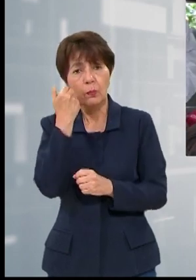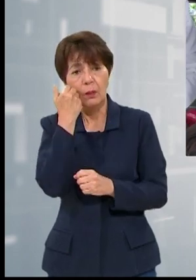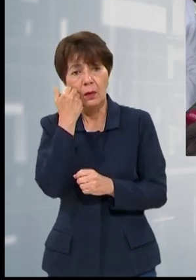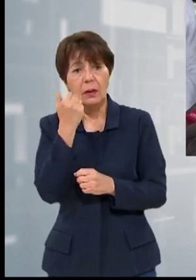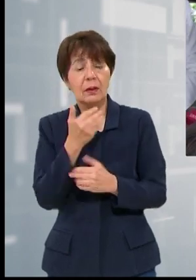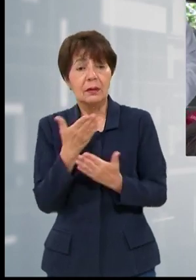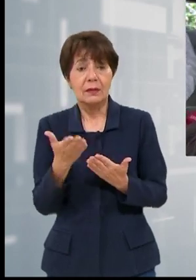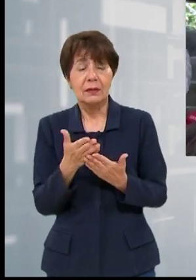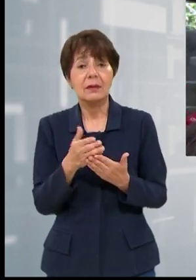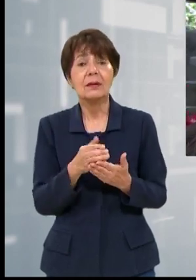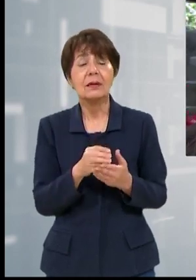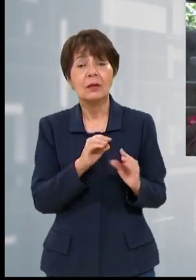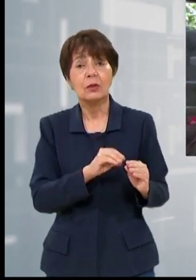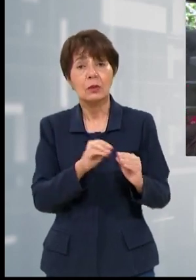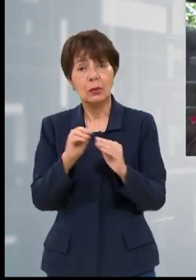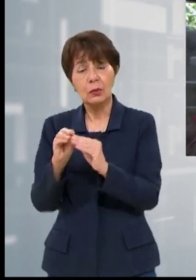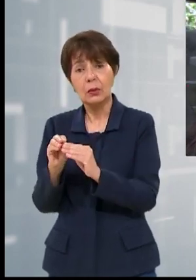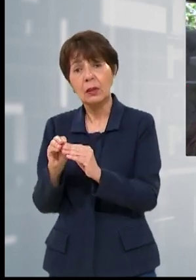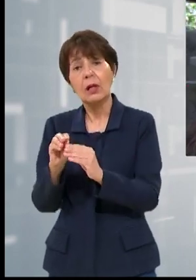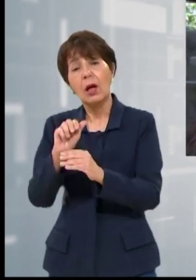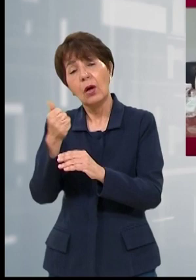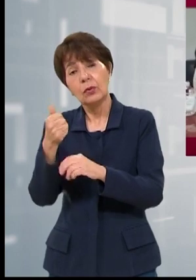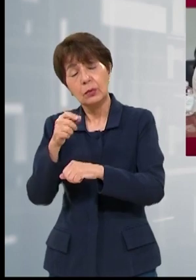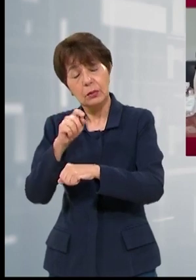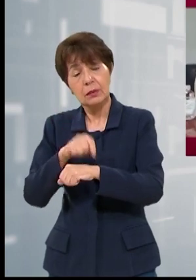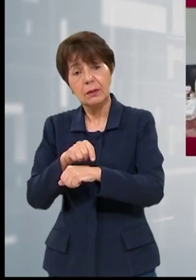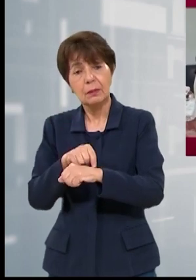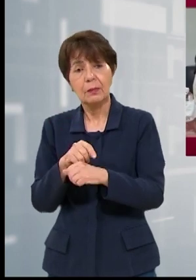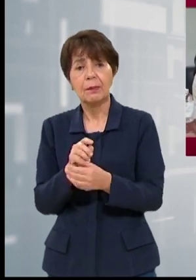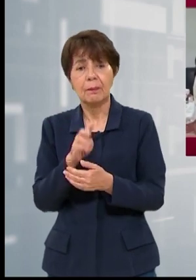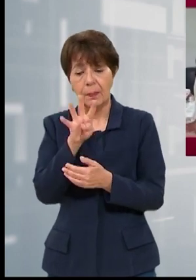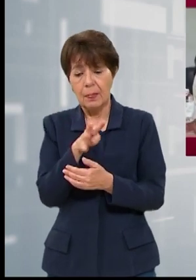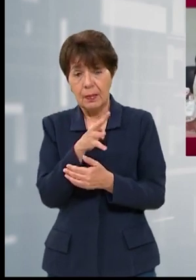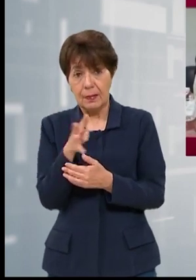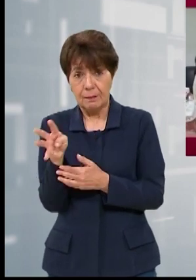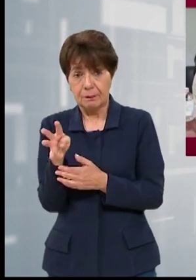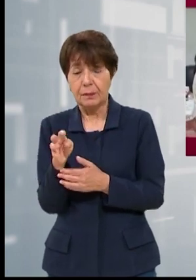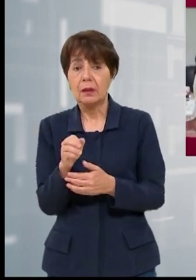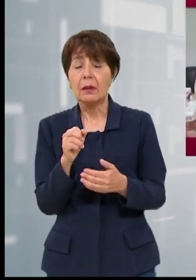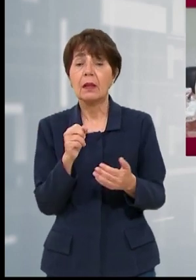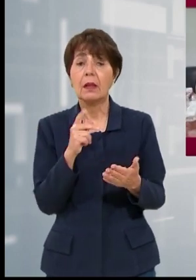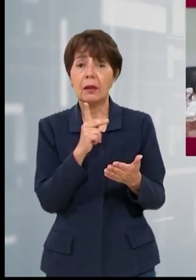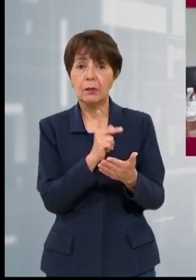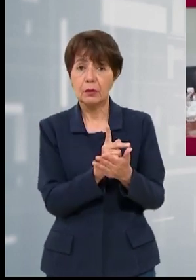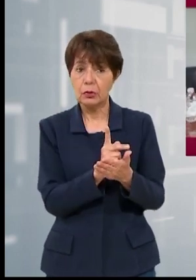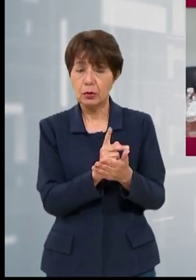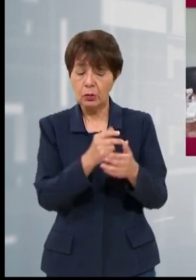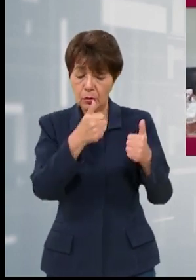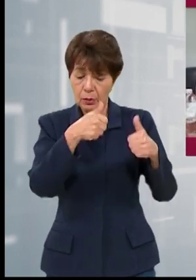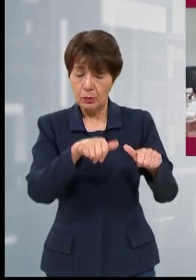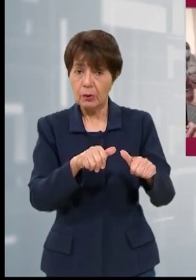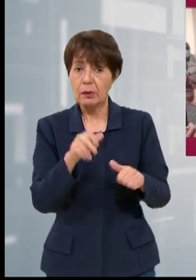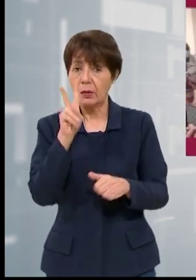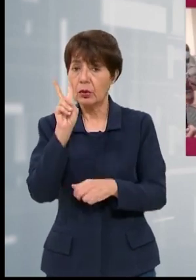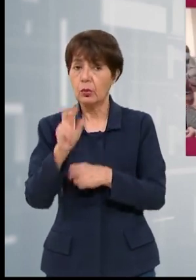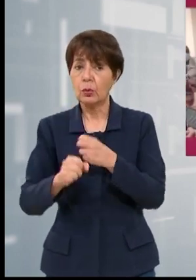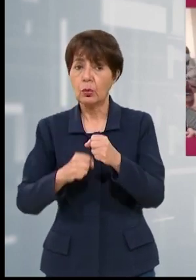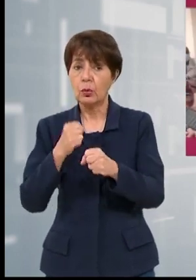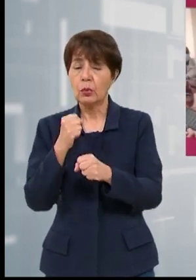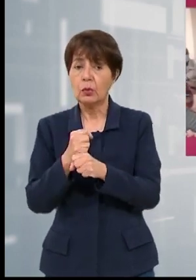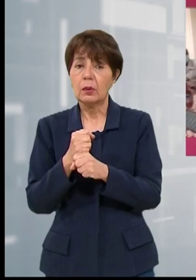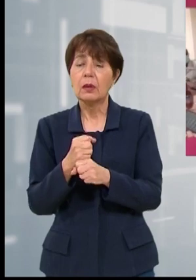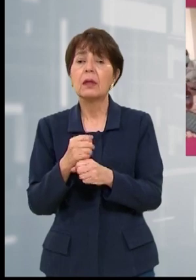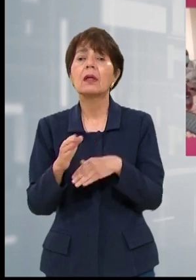se hace es que se pasa hacia otros horarios, incluso las atenciones. La vigencia de este acuerdo será por dos años a partir de la fecha y estará